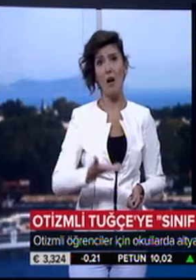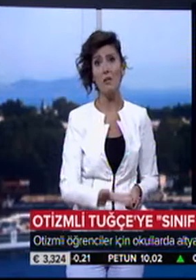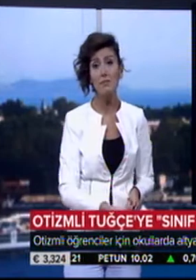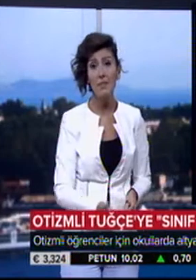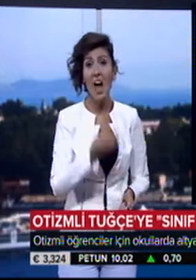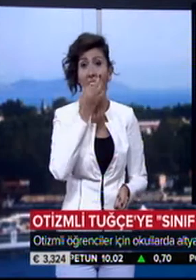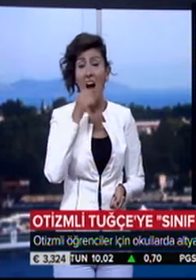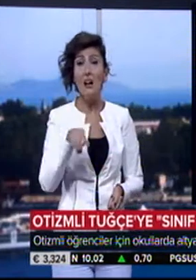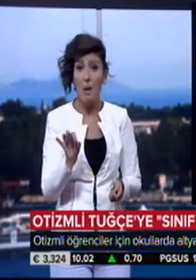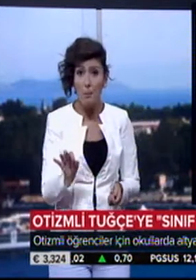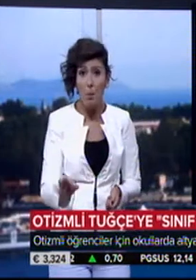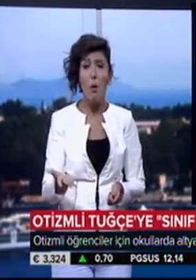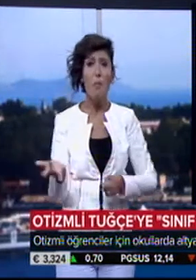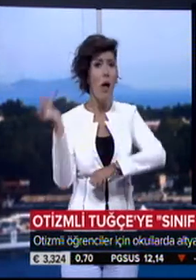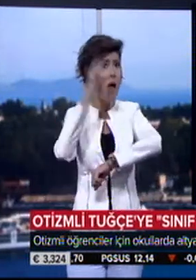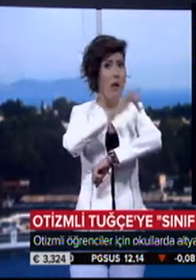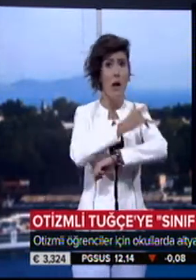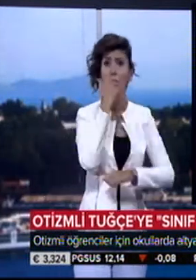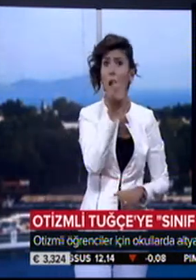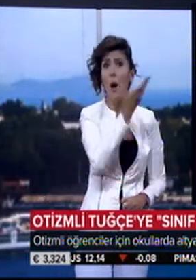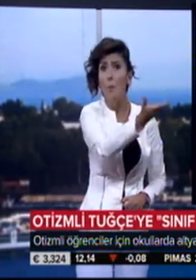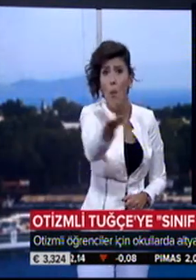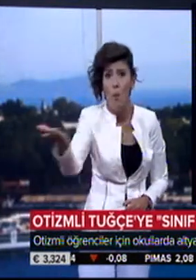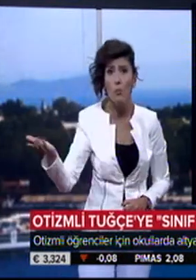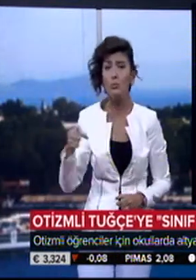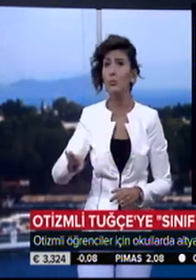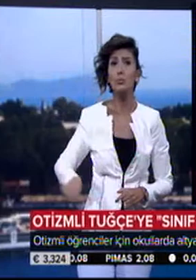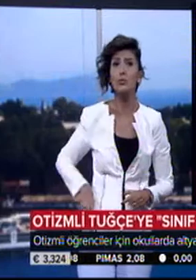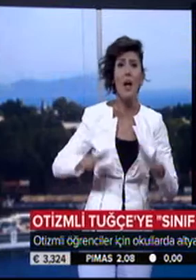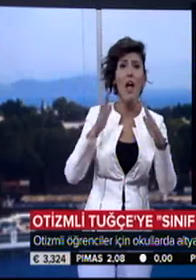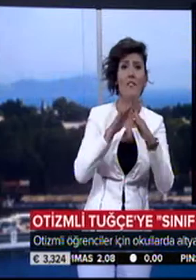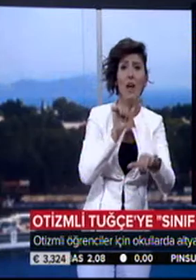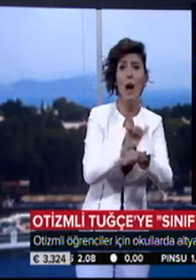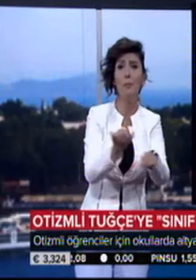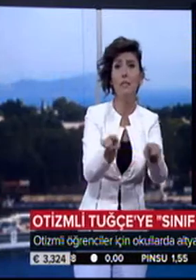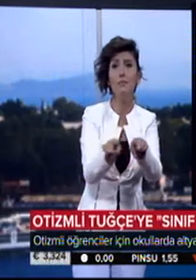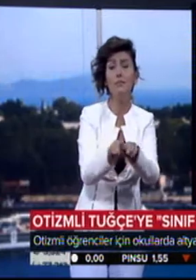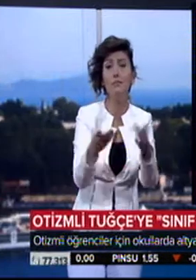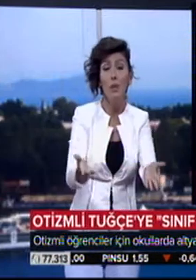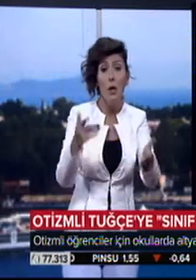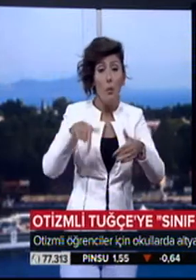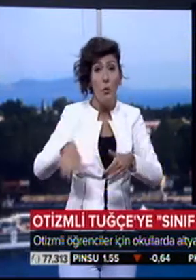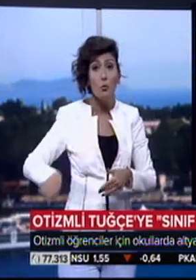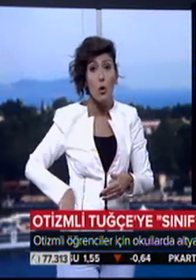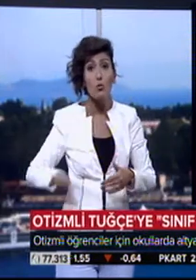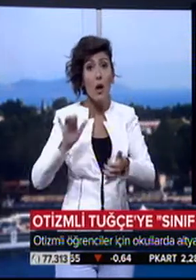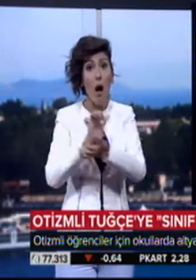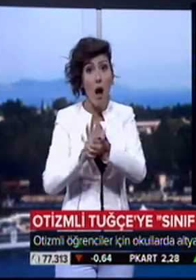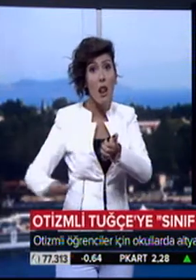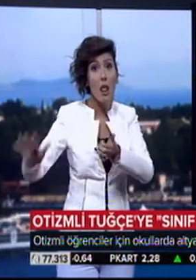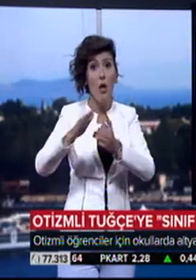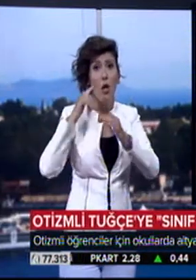Ankara böyleyse taşrayı düşünebiliyor musunuz? Bu çocuklar evlerinde hapis hayatı yaşıyorlar. Bu çocukların aileleri